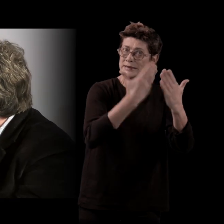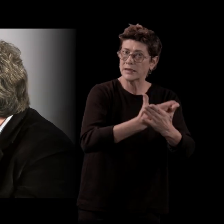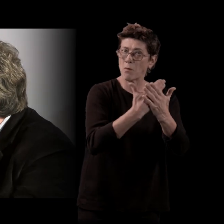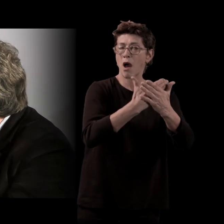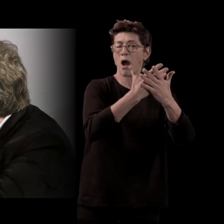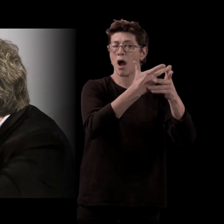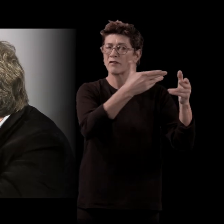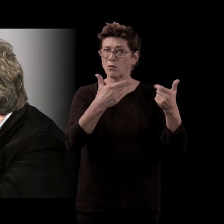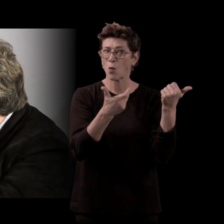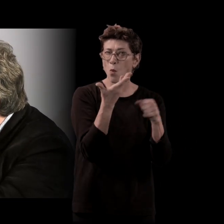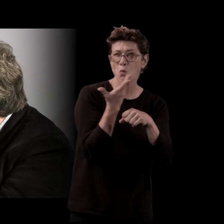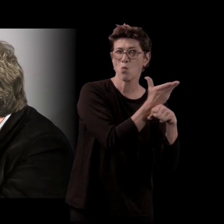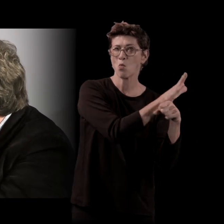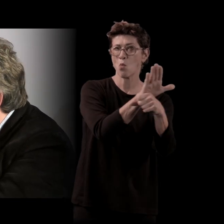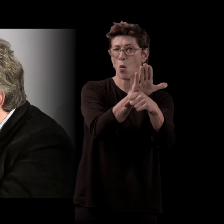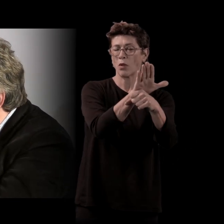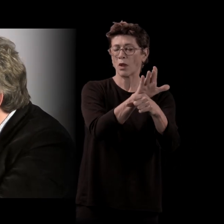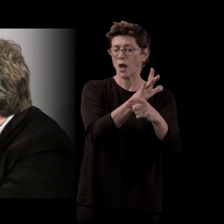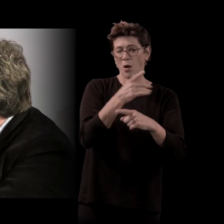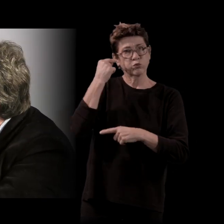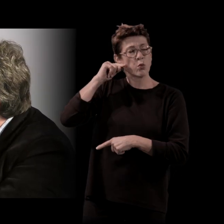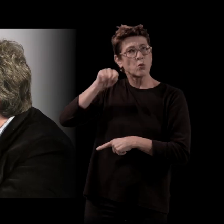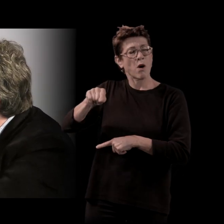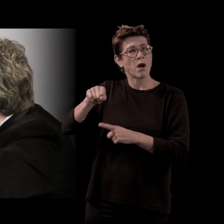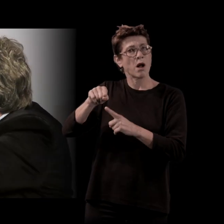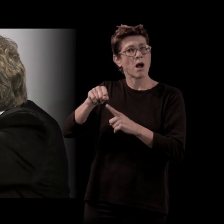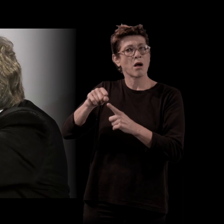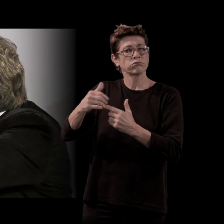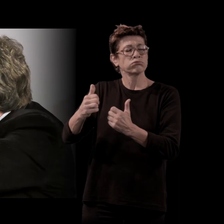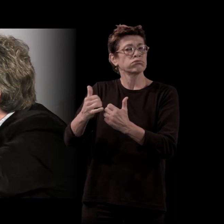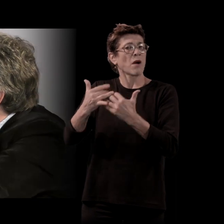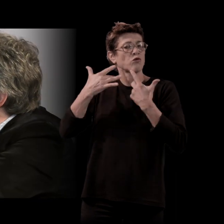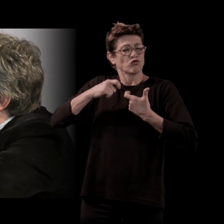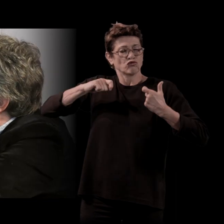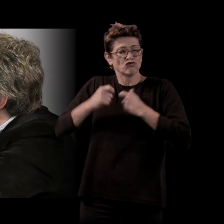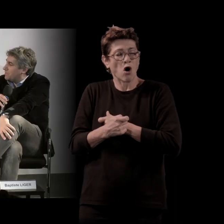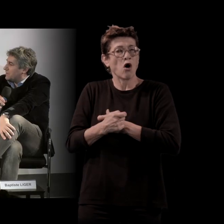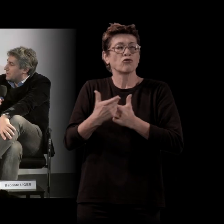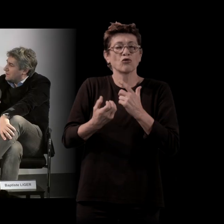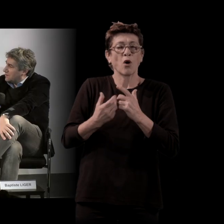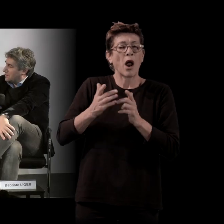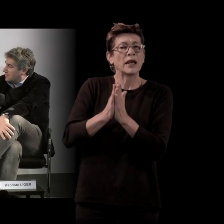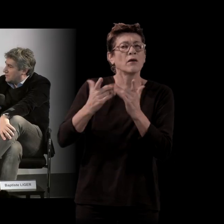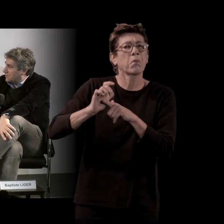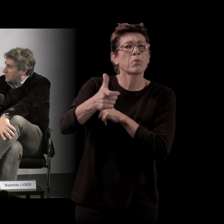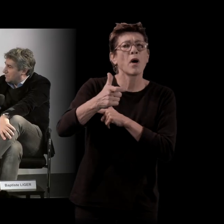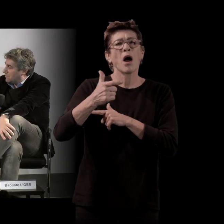impact ensuite sur, par exemple, la manière d'écrire Connemara ou peut-être au moment de leurs enfants après Non, non. qui a eu un effet